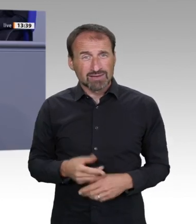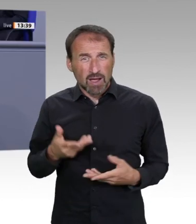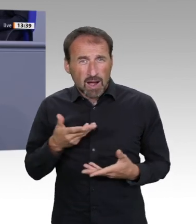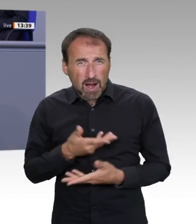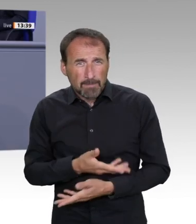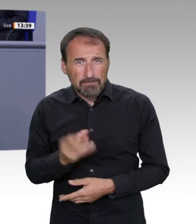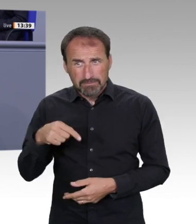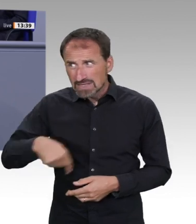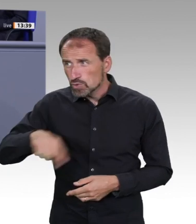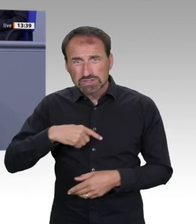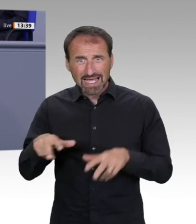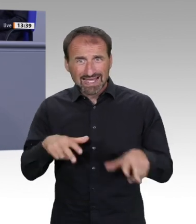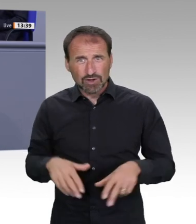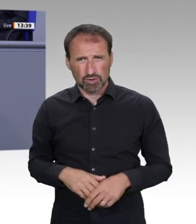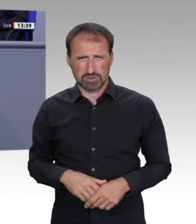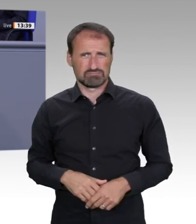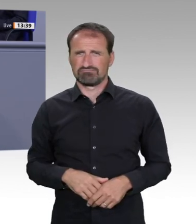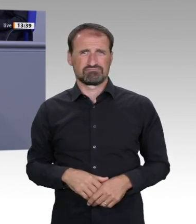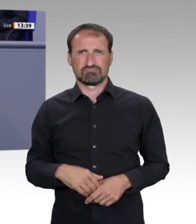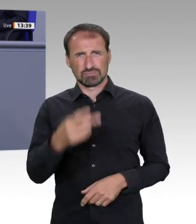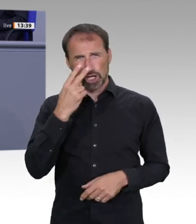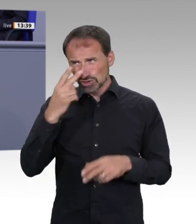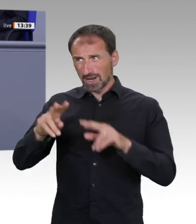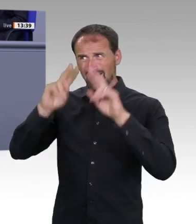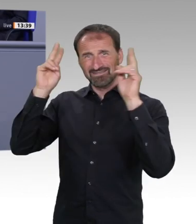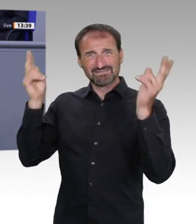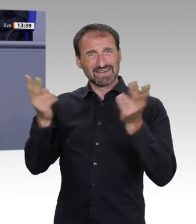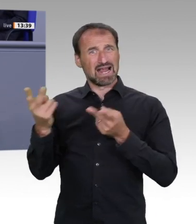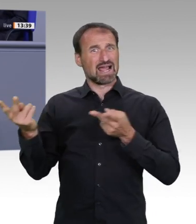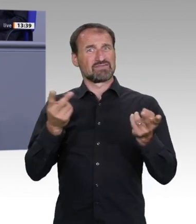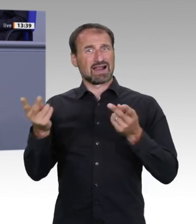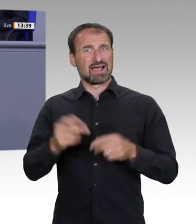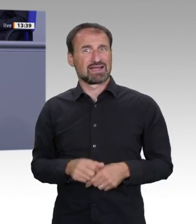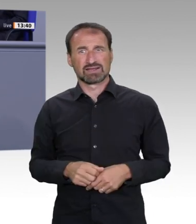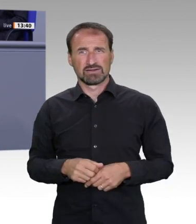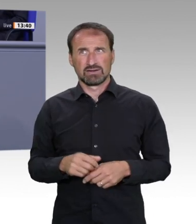krisenfeste, nachhaltige Zukunft ökonomisch, ökologisch und sozial zu setzen.